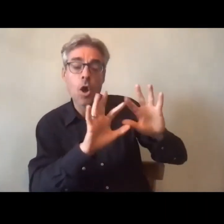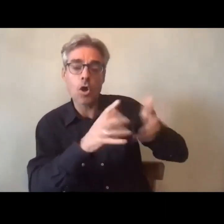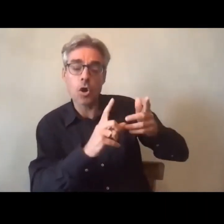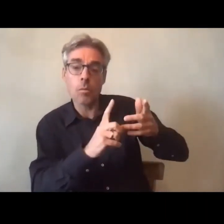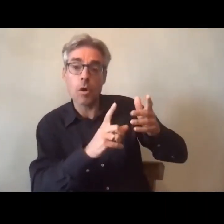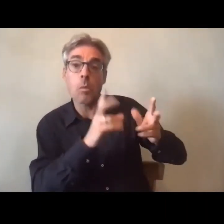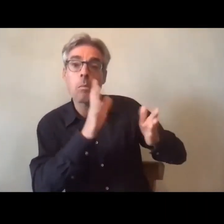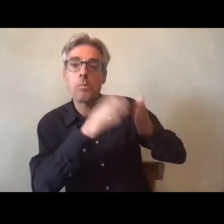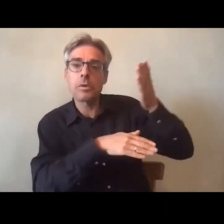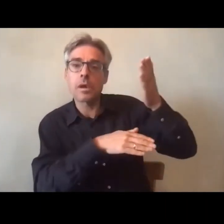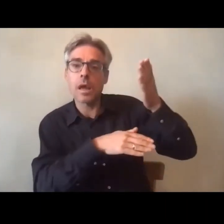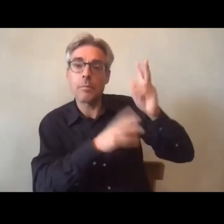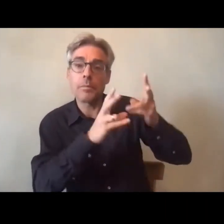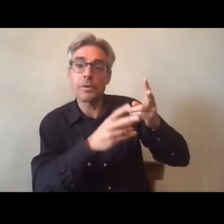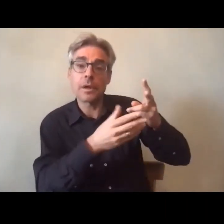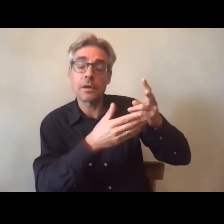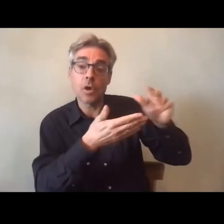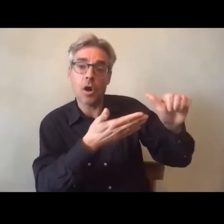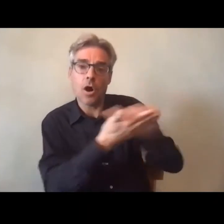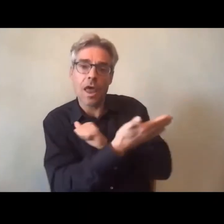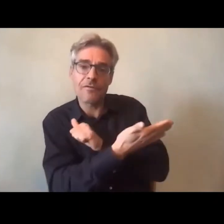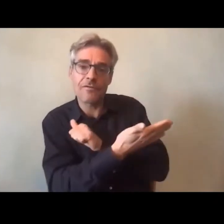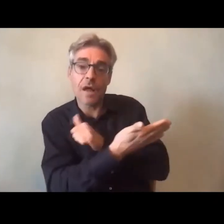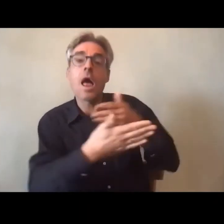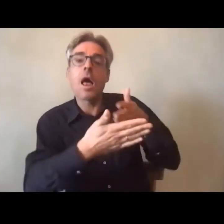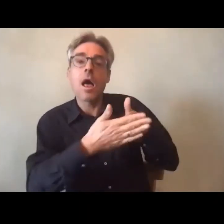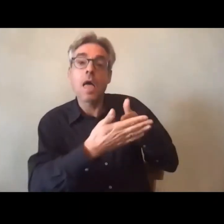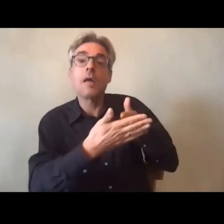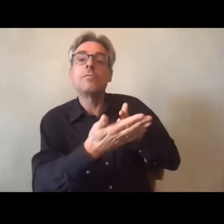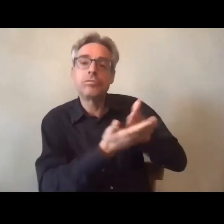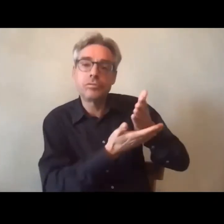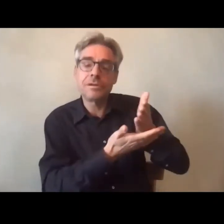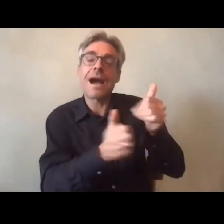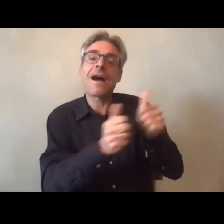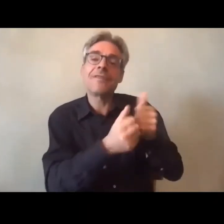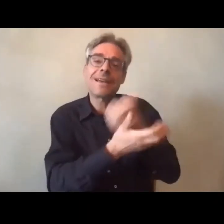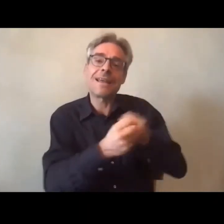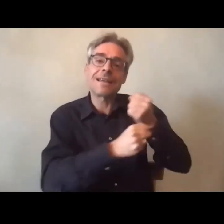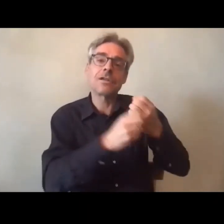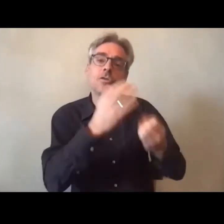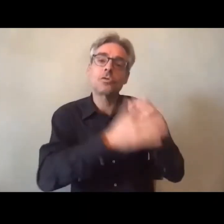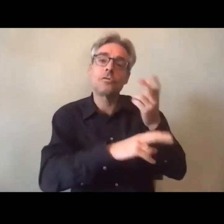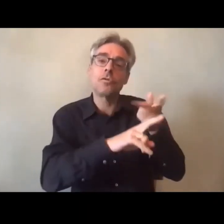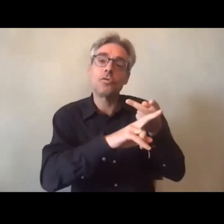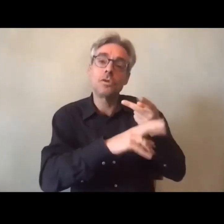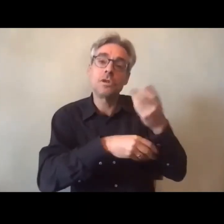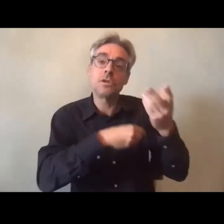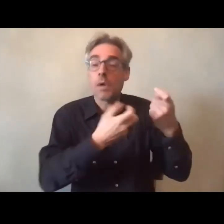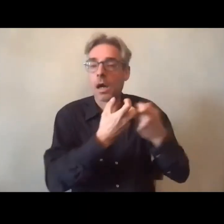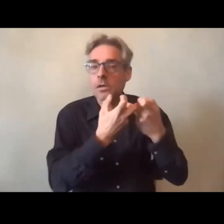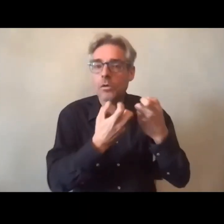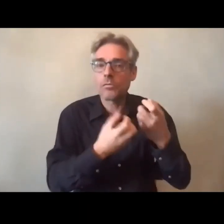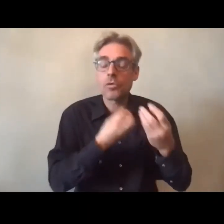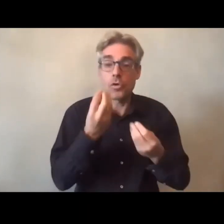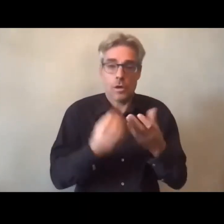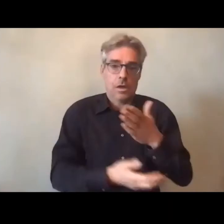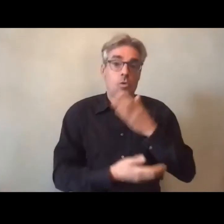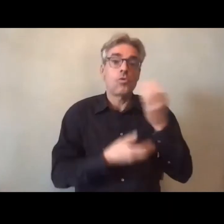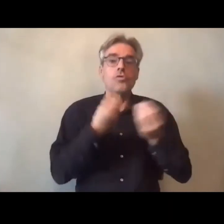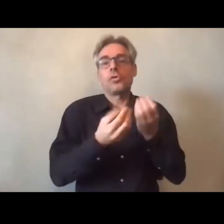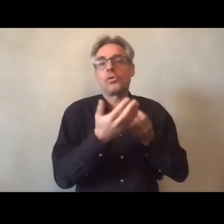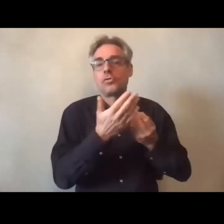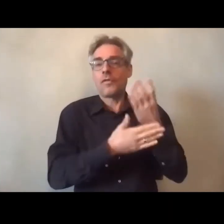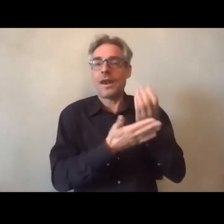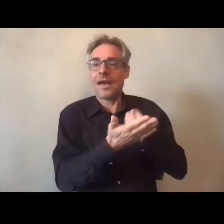demain pourraient être levés par la mise en place d'outils ou de ressources différentes et pour nous la finalité